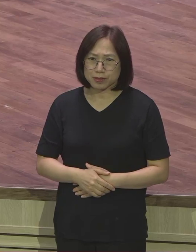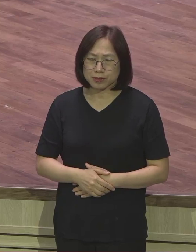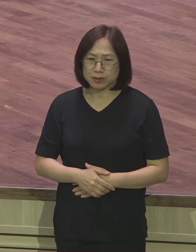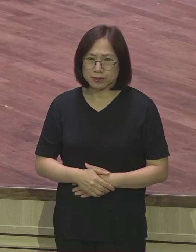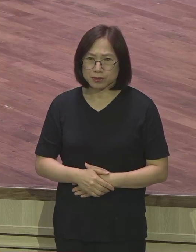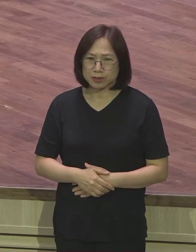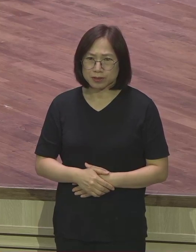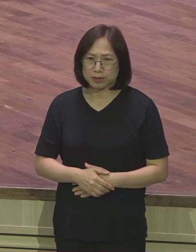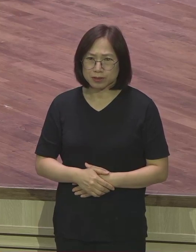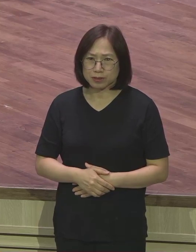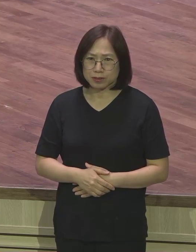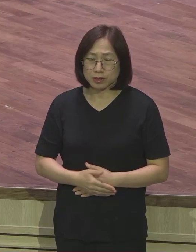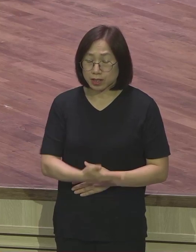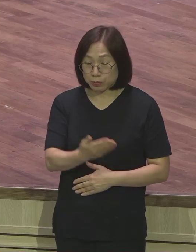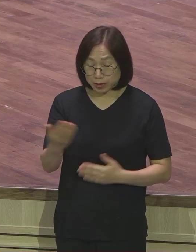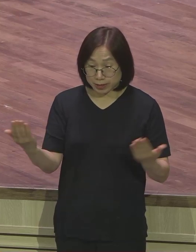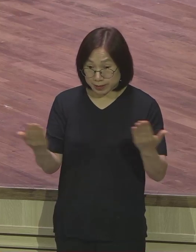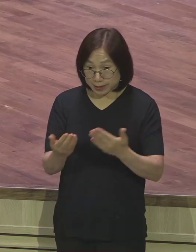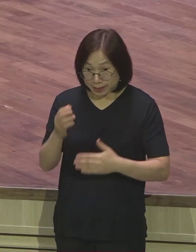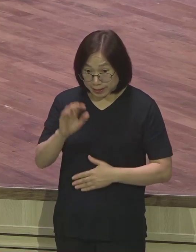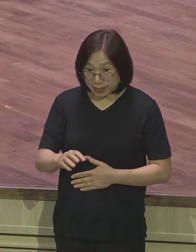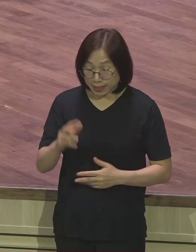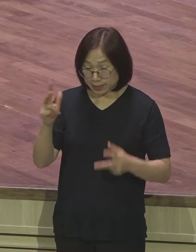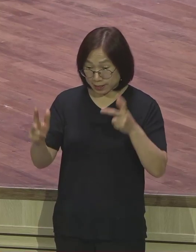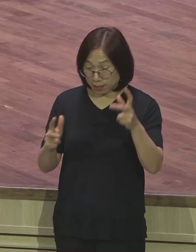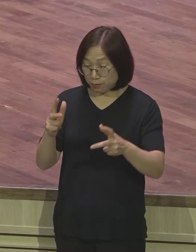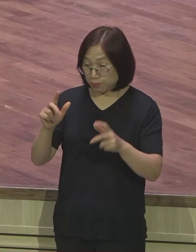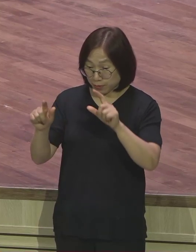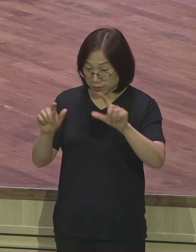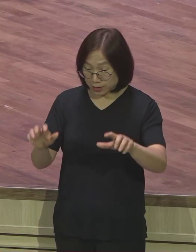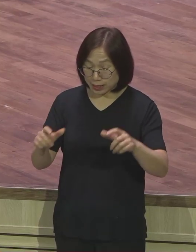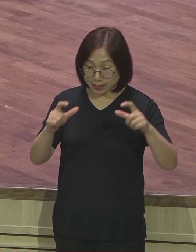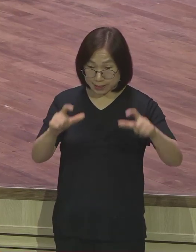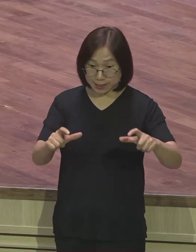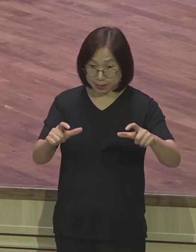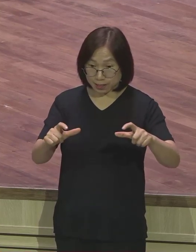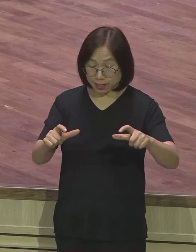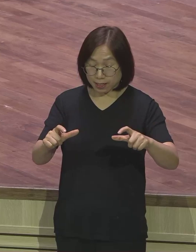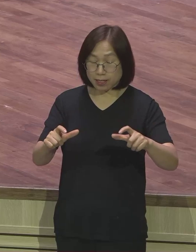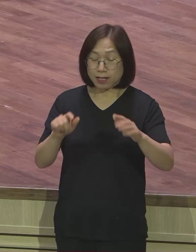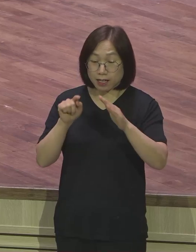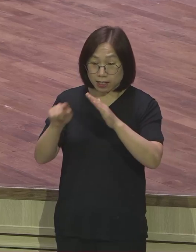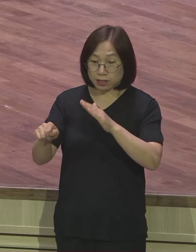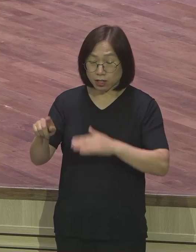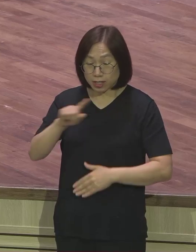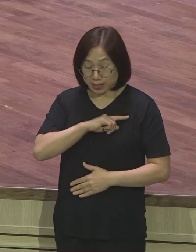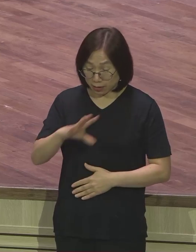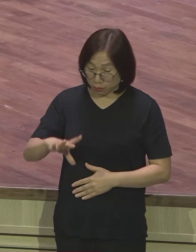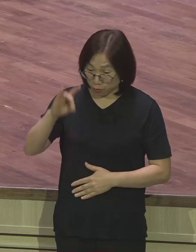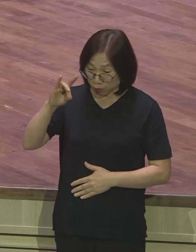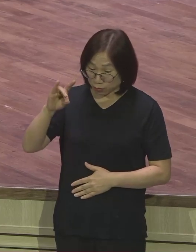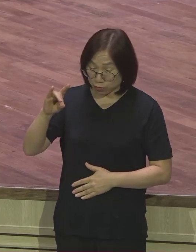여러분들은 직장에 산업현장에 지역에 현장에 가서 제일 먼저 무엇을 합니까